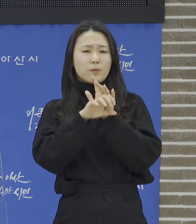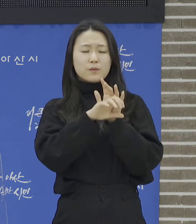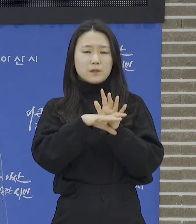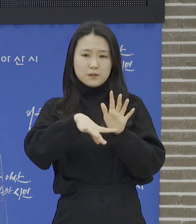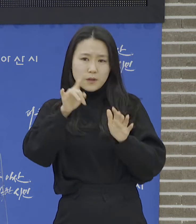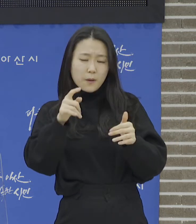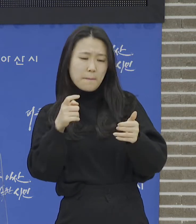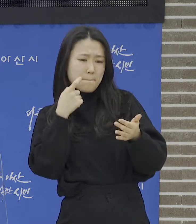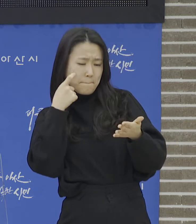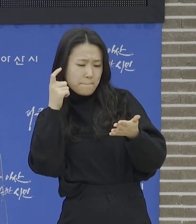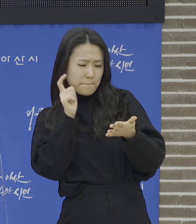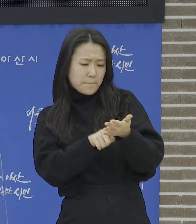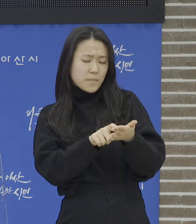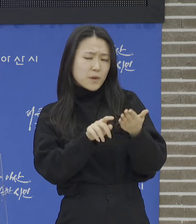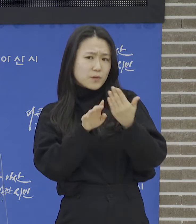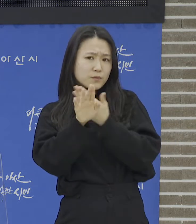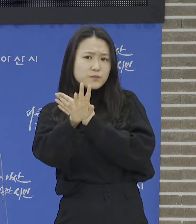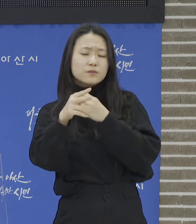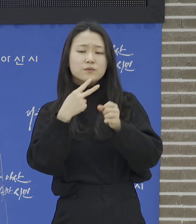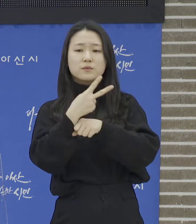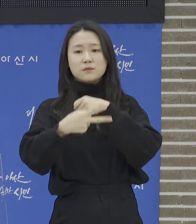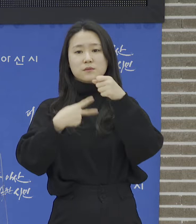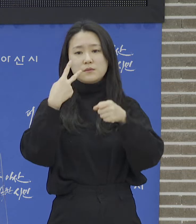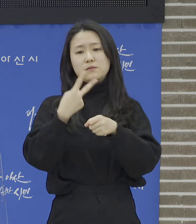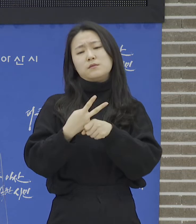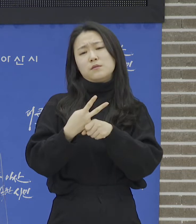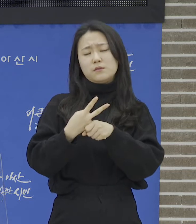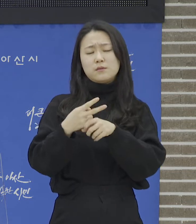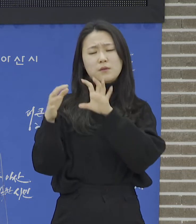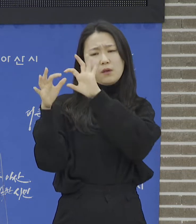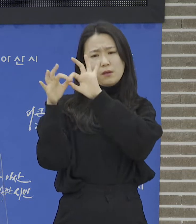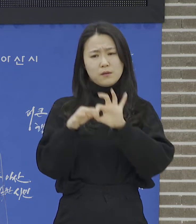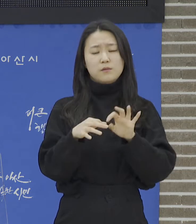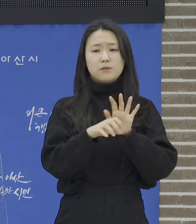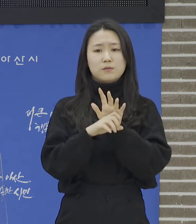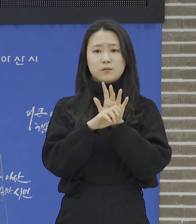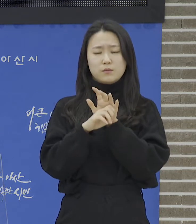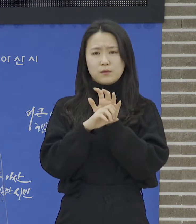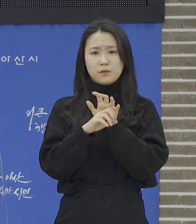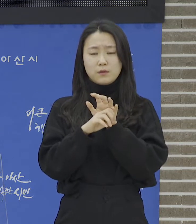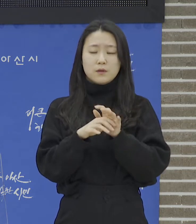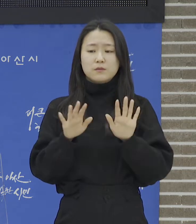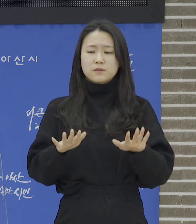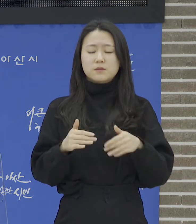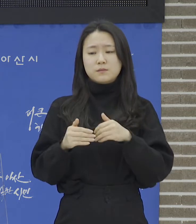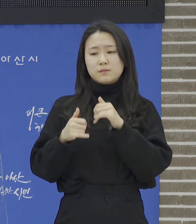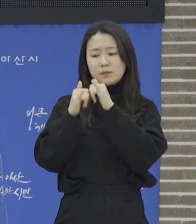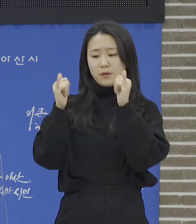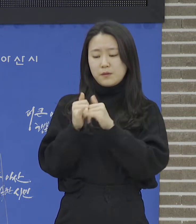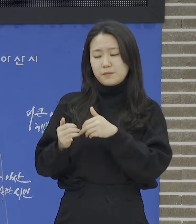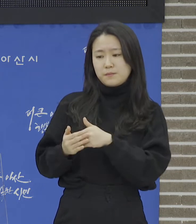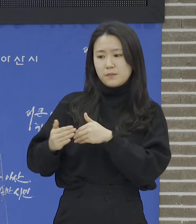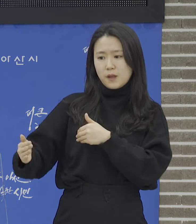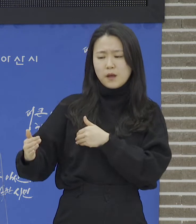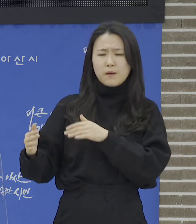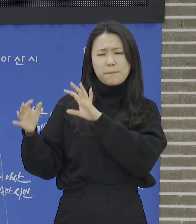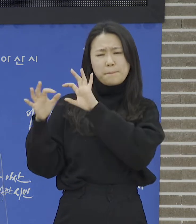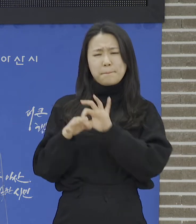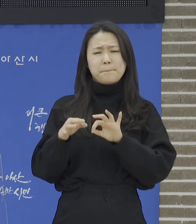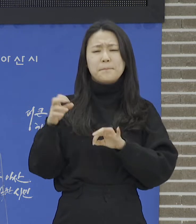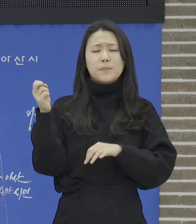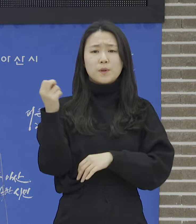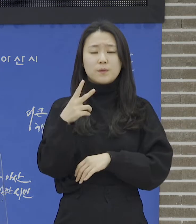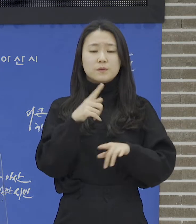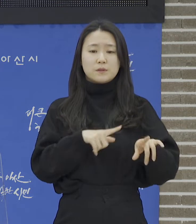아산 먼저 오랜 시간 사회적 거리두기 준수와 생활 방역에 적극 협조하면서